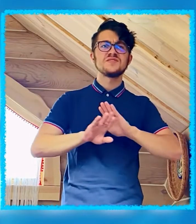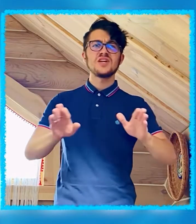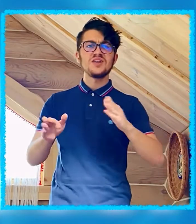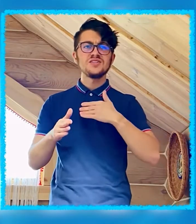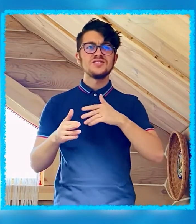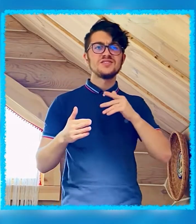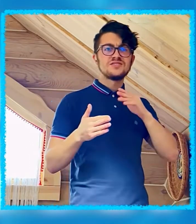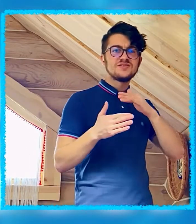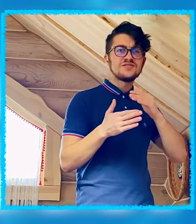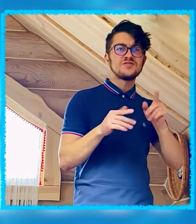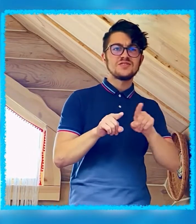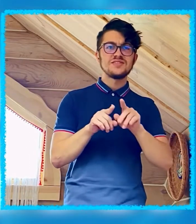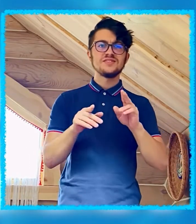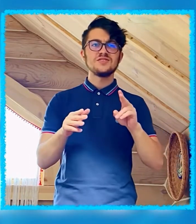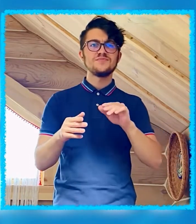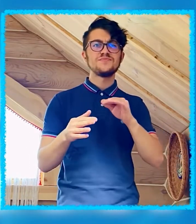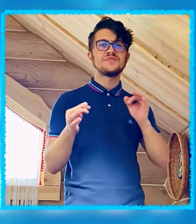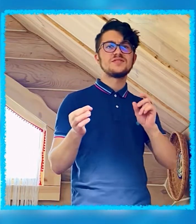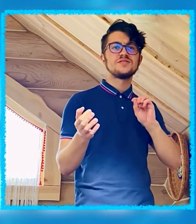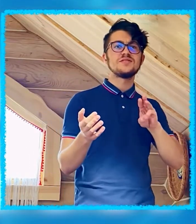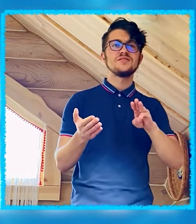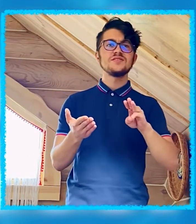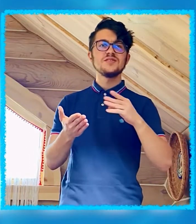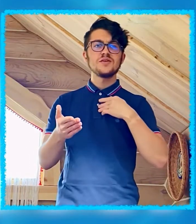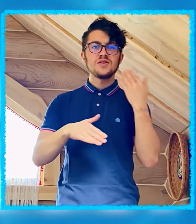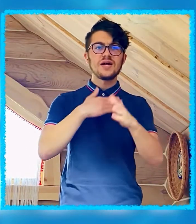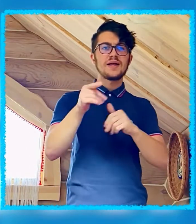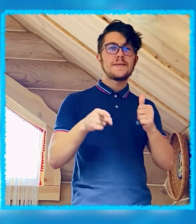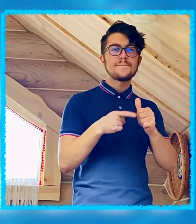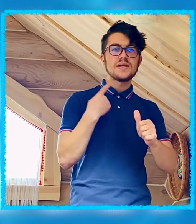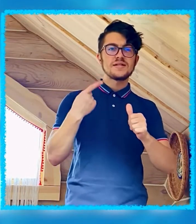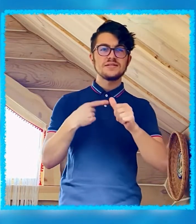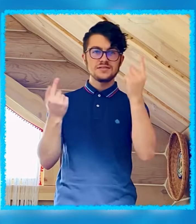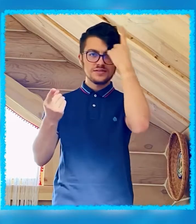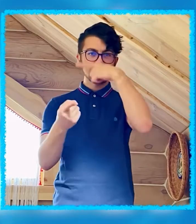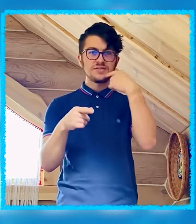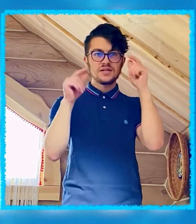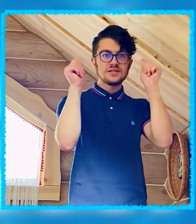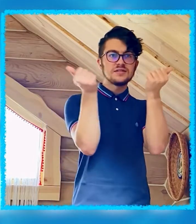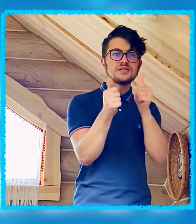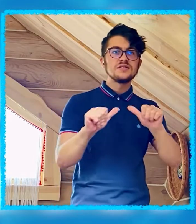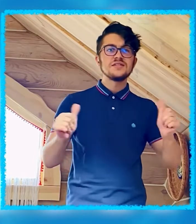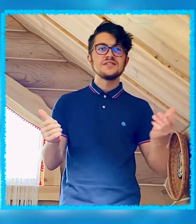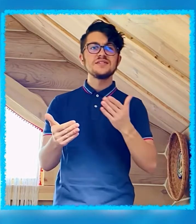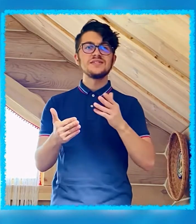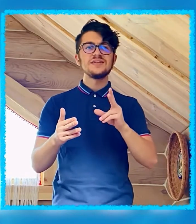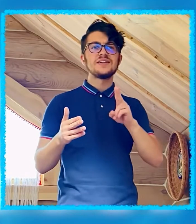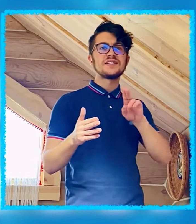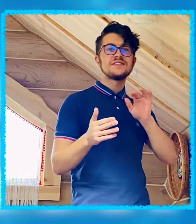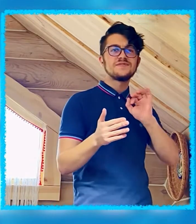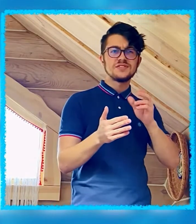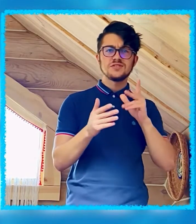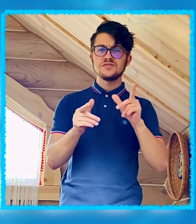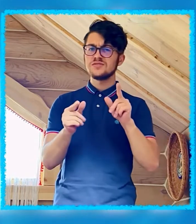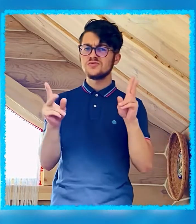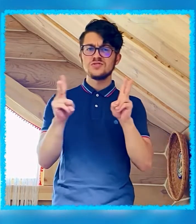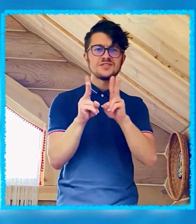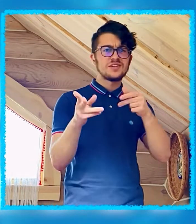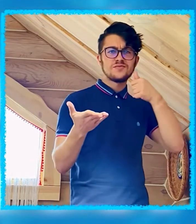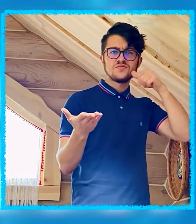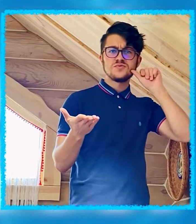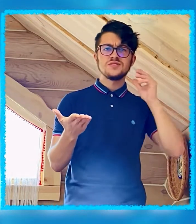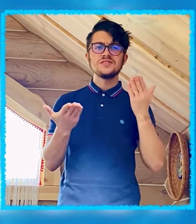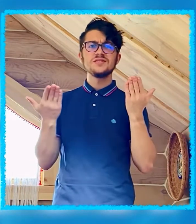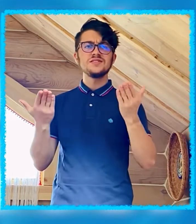конечно, не Зендея Но ты тоже не Тейон Я путаю имена И черты лица Разве мы с тобой не встречались